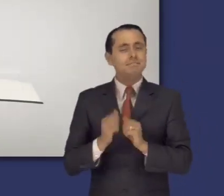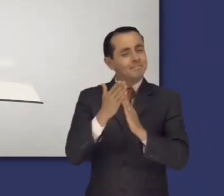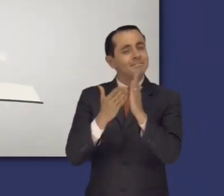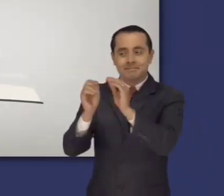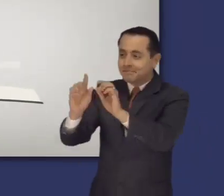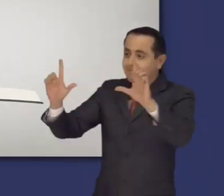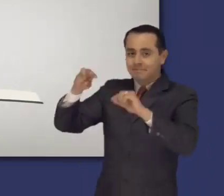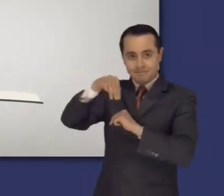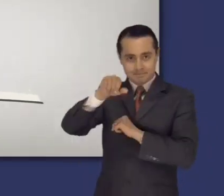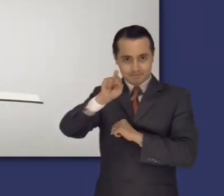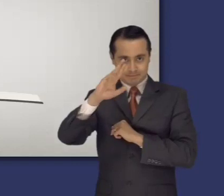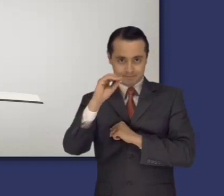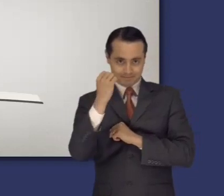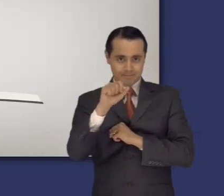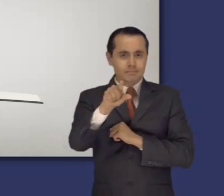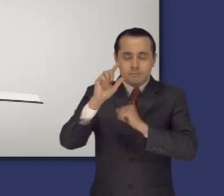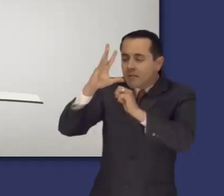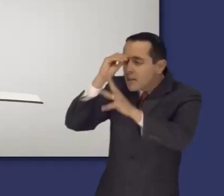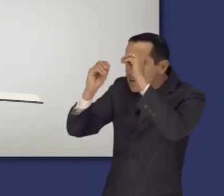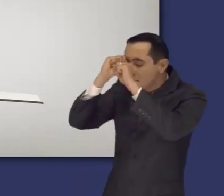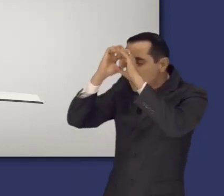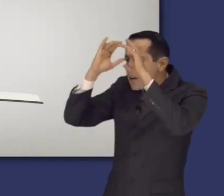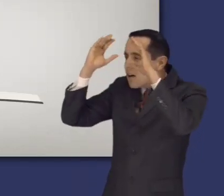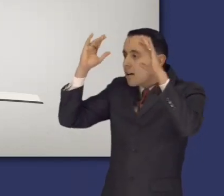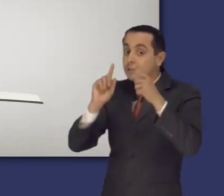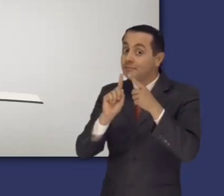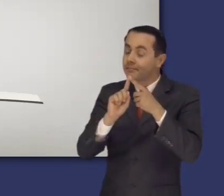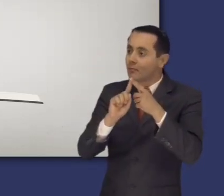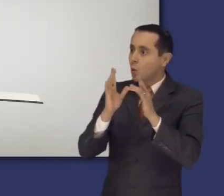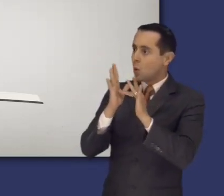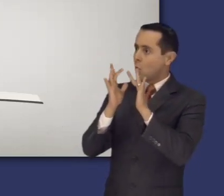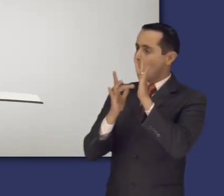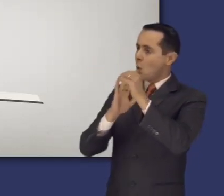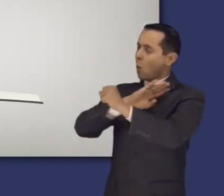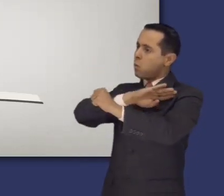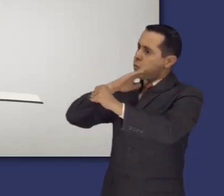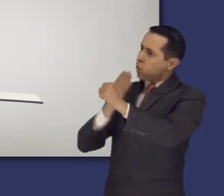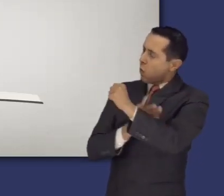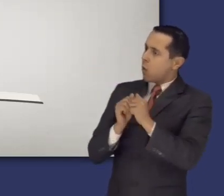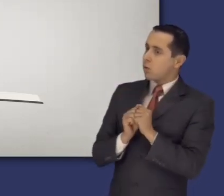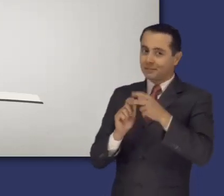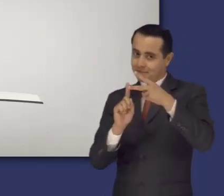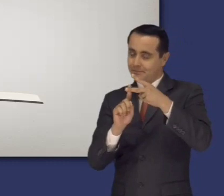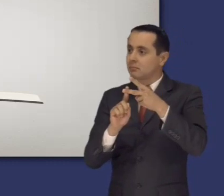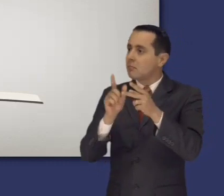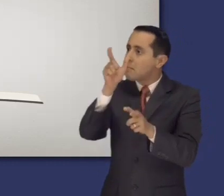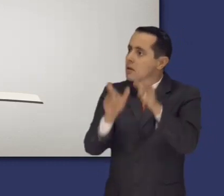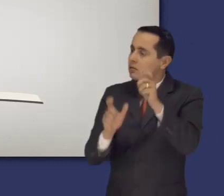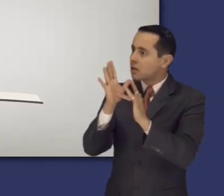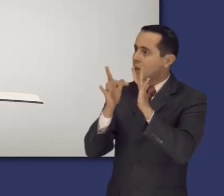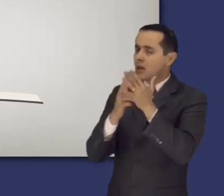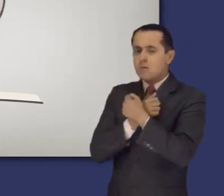Cuando lea este evangelio, fíjese en cómo Jesús manifestó su poder sobre la enfermedad, la muerte y las fuerzas de la